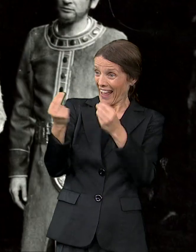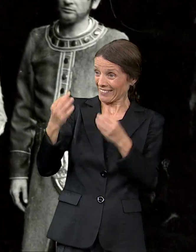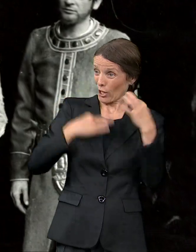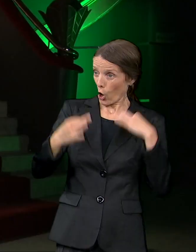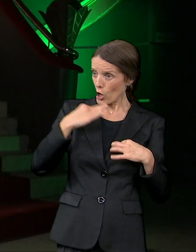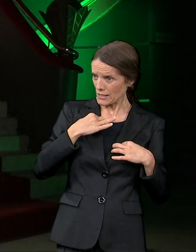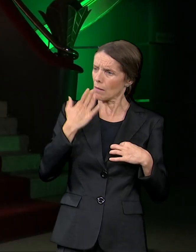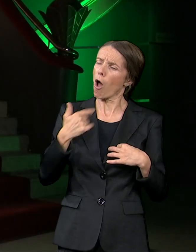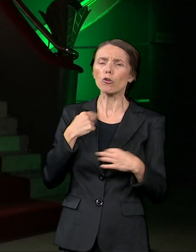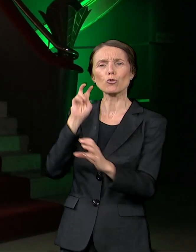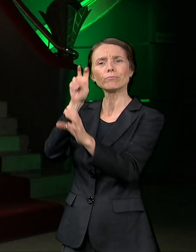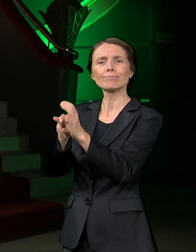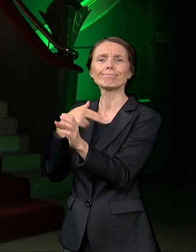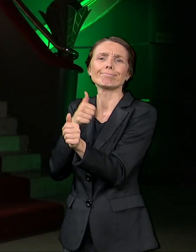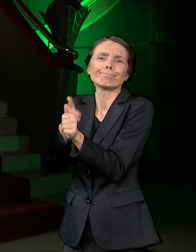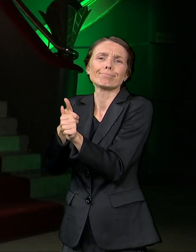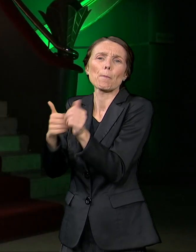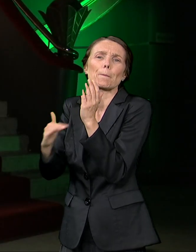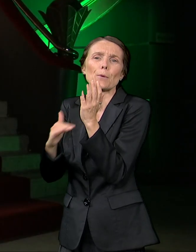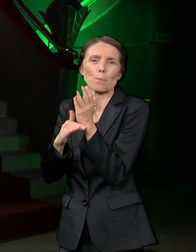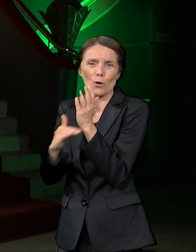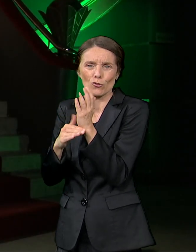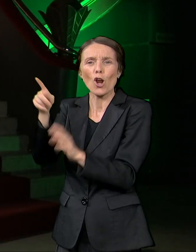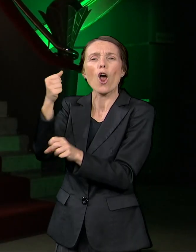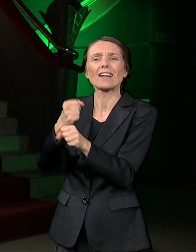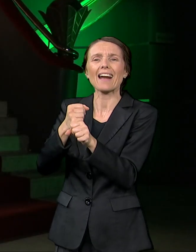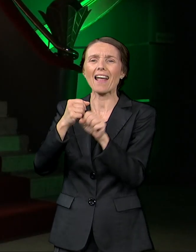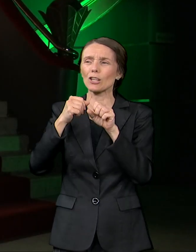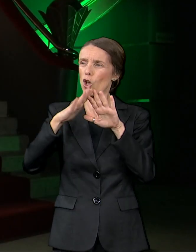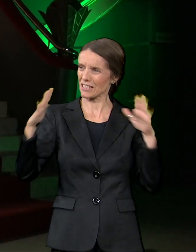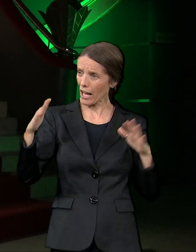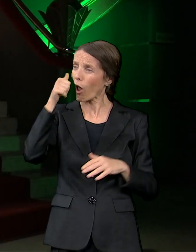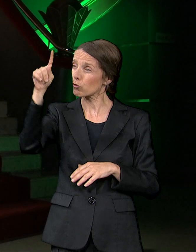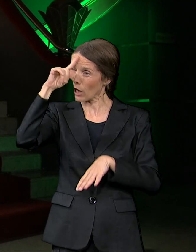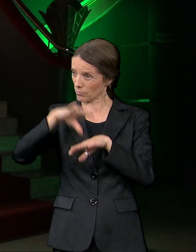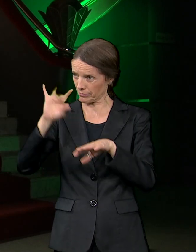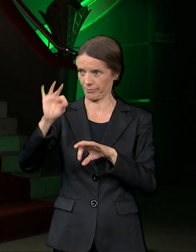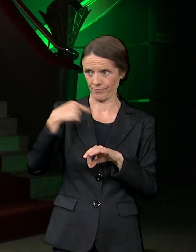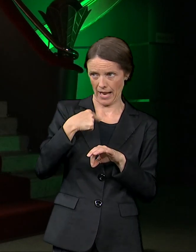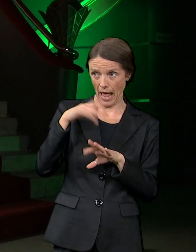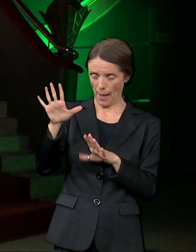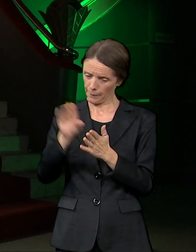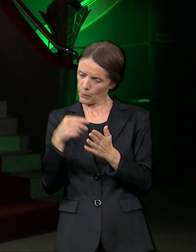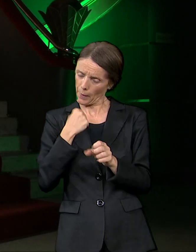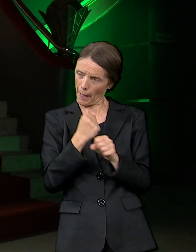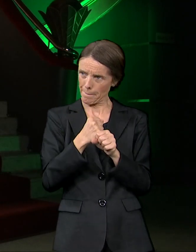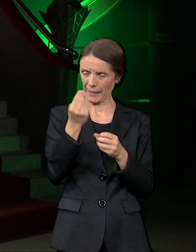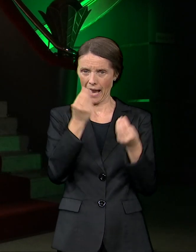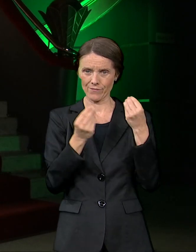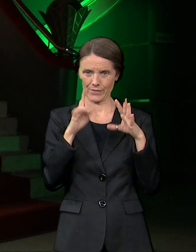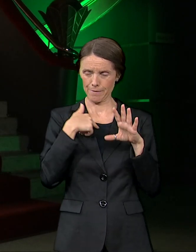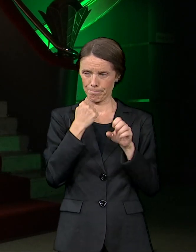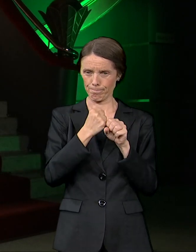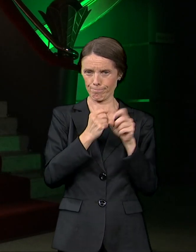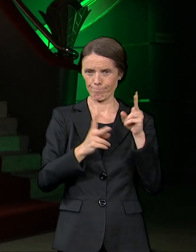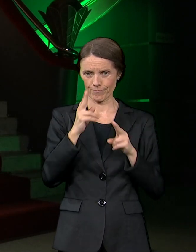kostime, ili je on radio na scenografiji. Kad je sve bilo gotovo, kostimi su bili vrlo zanimljivi, to